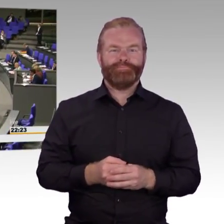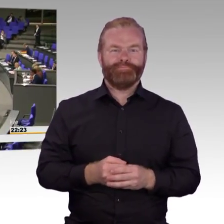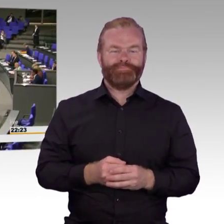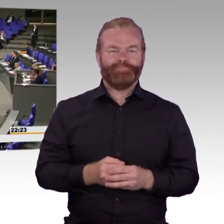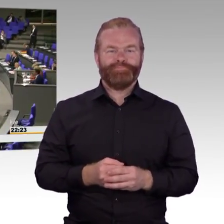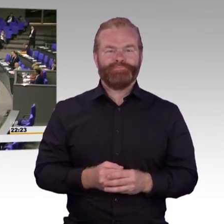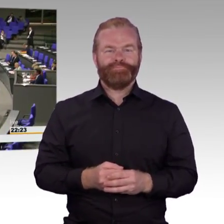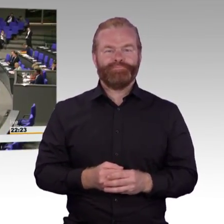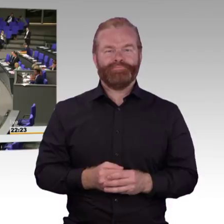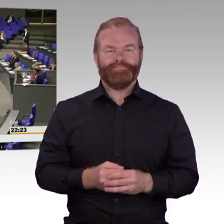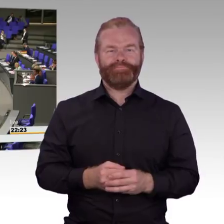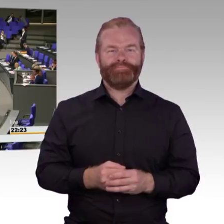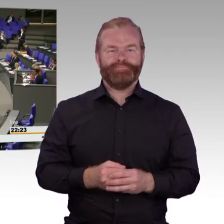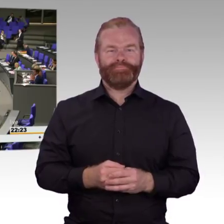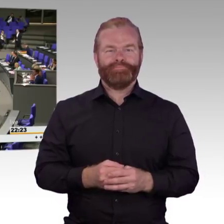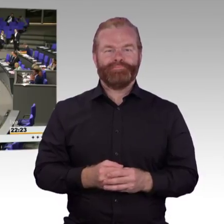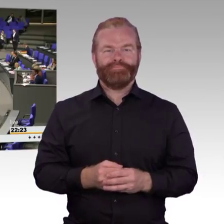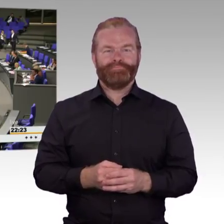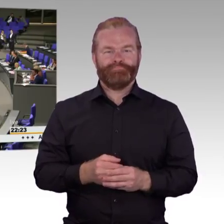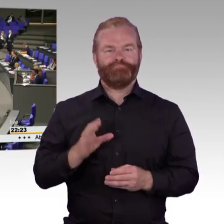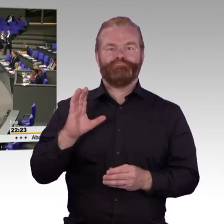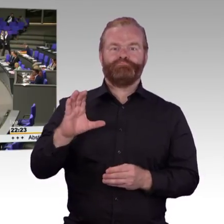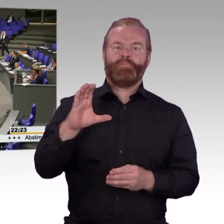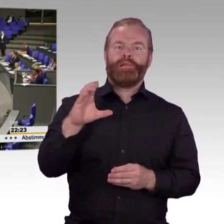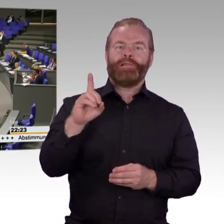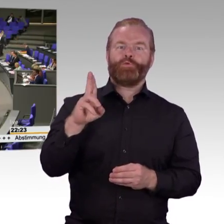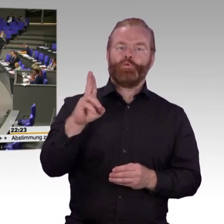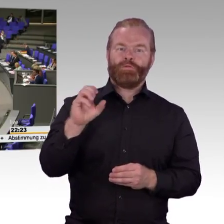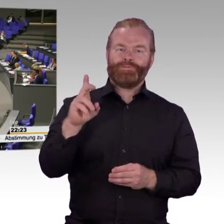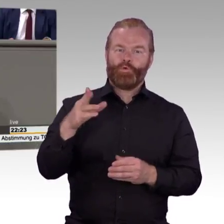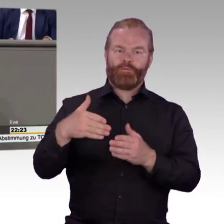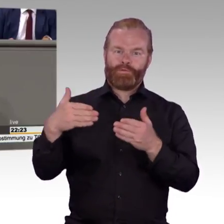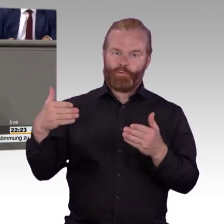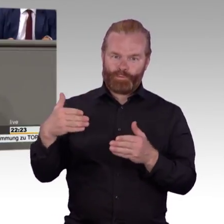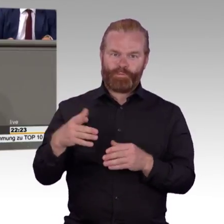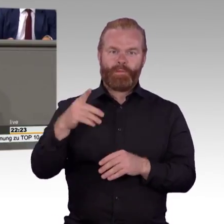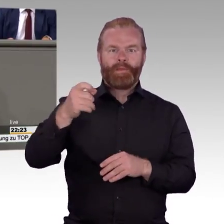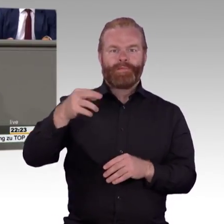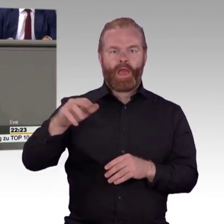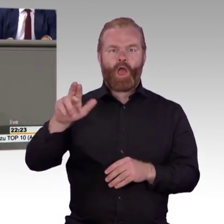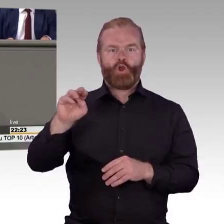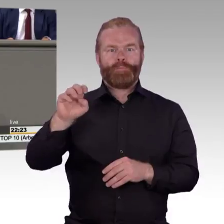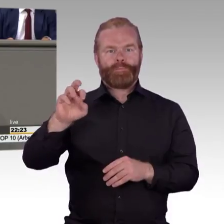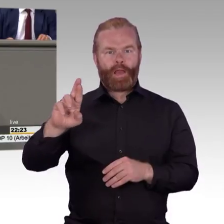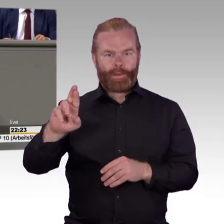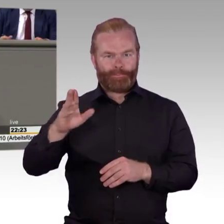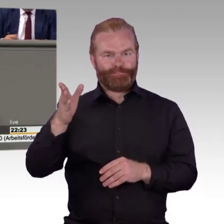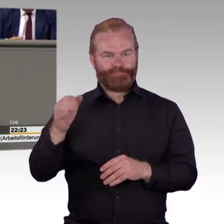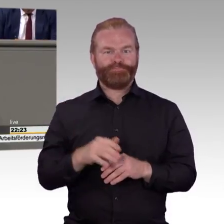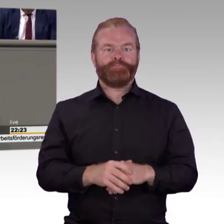Punkte. Einmal, wie schon öfter gehört, die Richtlinie über den barrierefreien Zugang zu Websites im öffentlichen Bereich